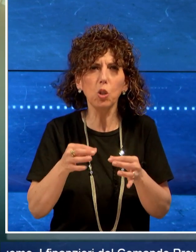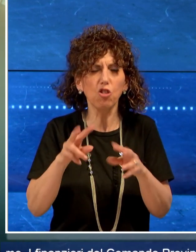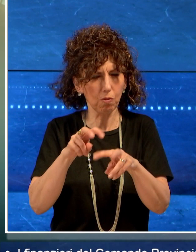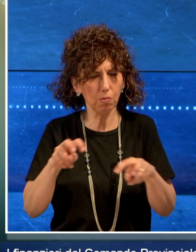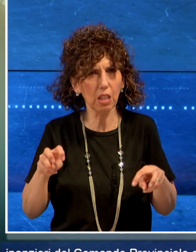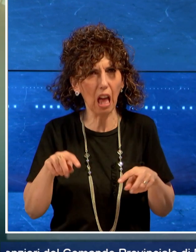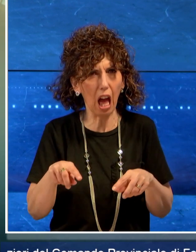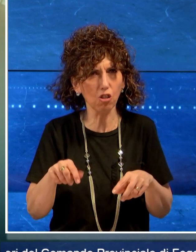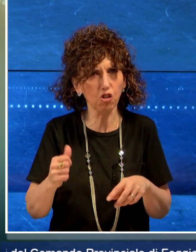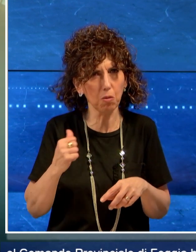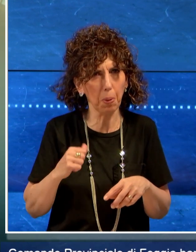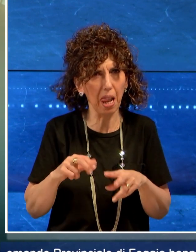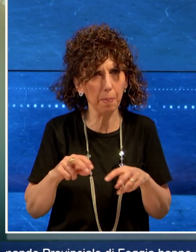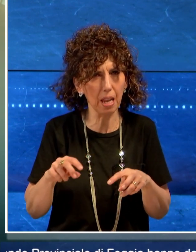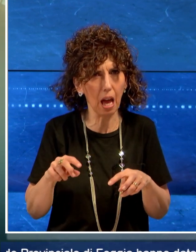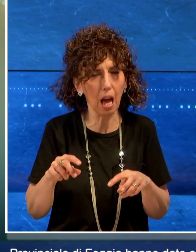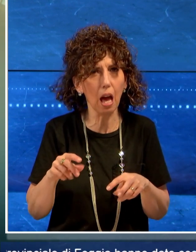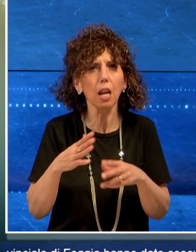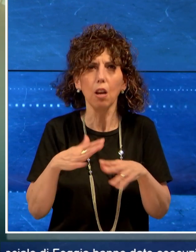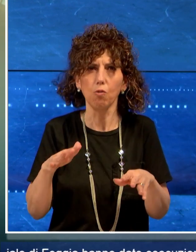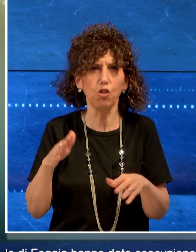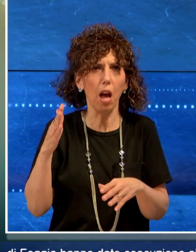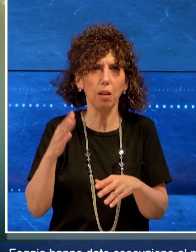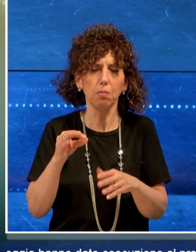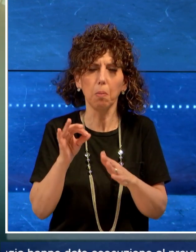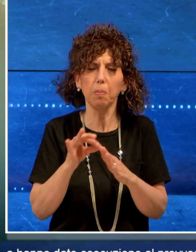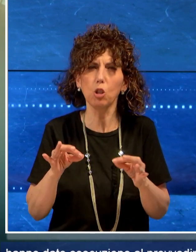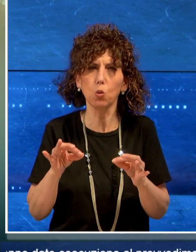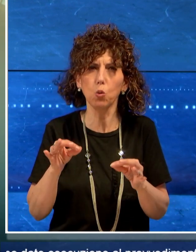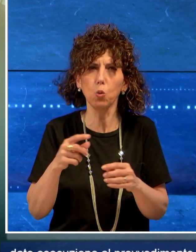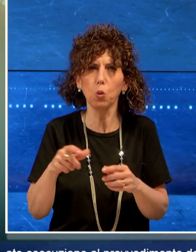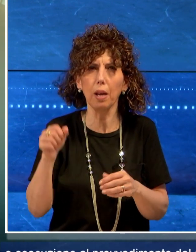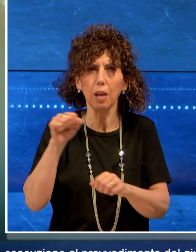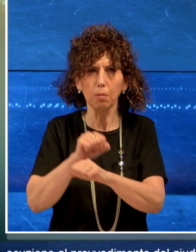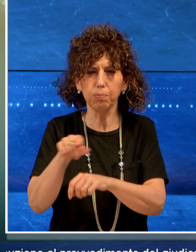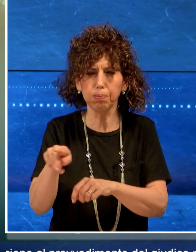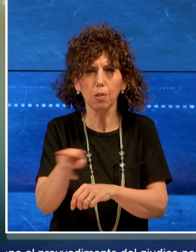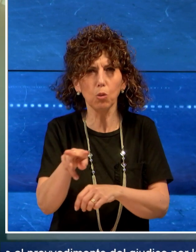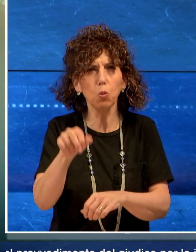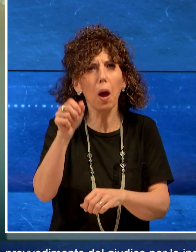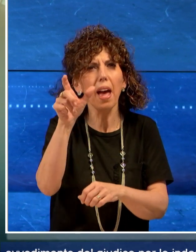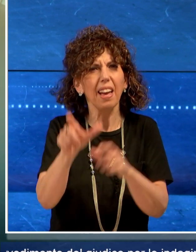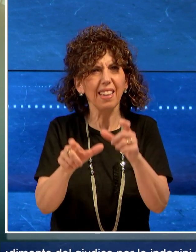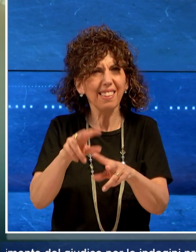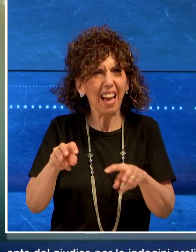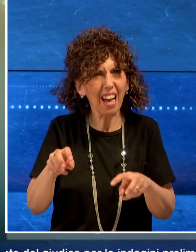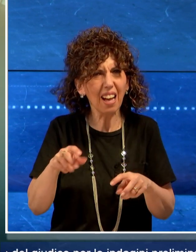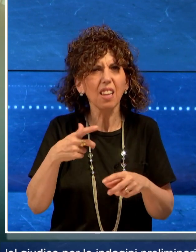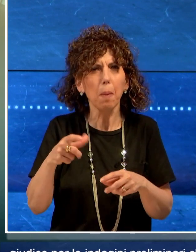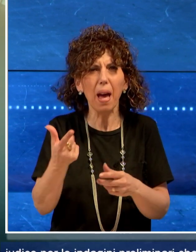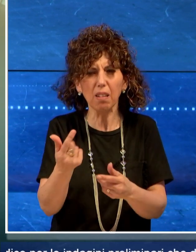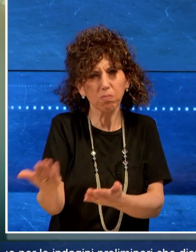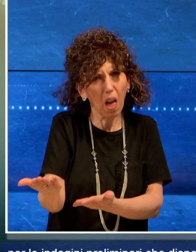indagini preliminari, che ha disposto misure cautelari a carico dei due indagati per tentata